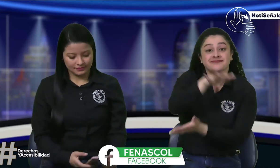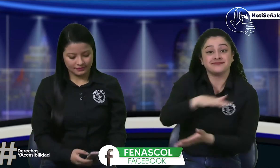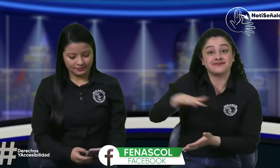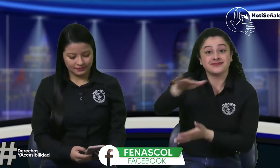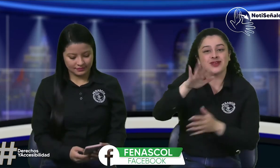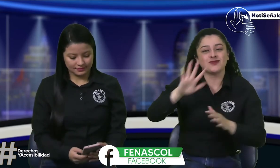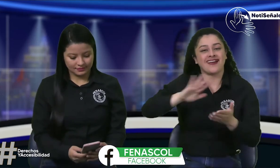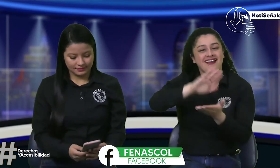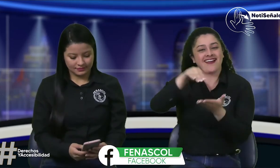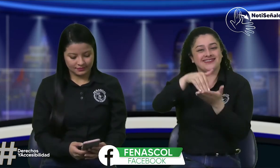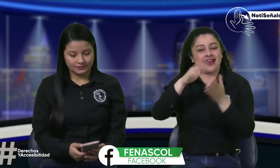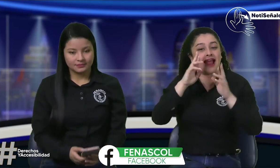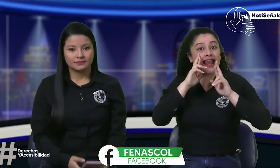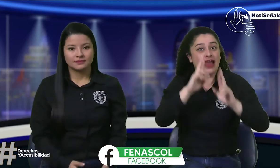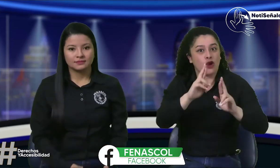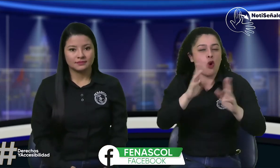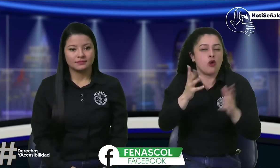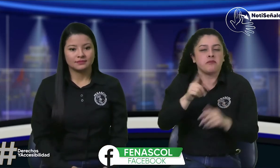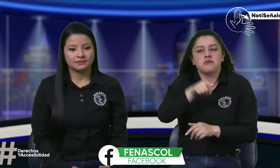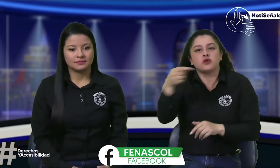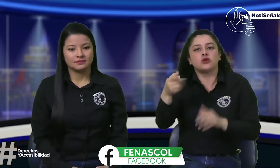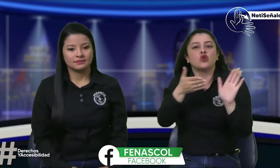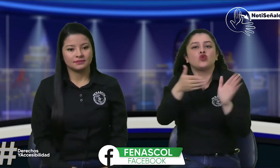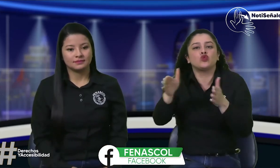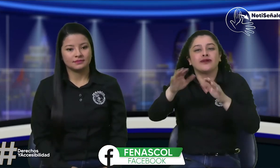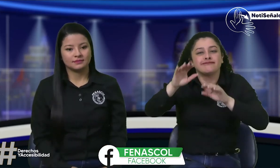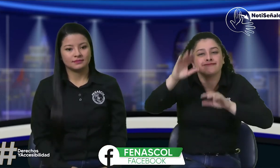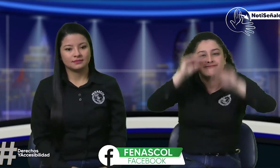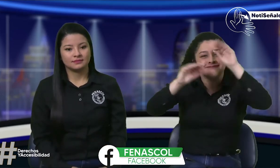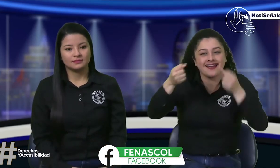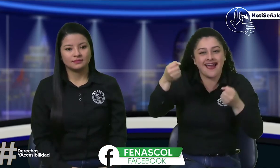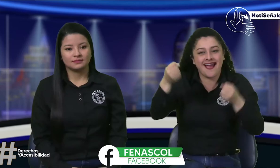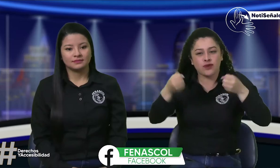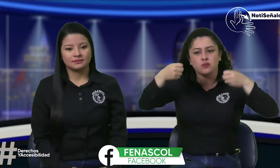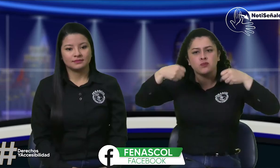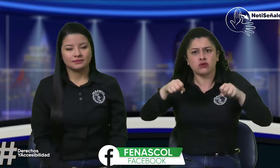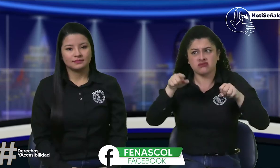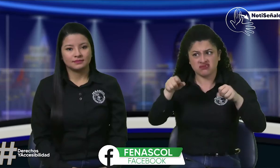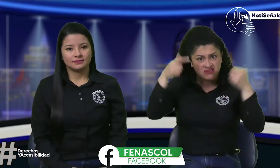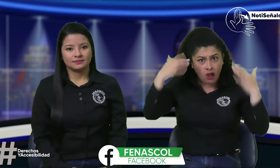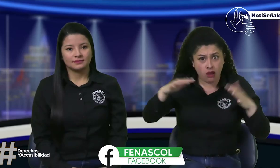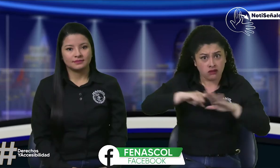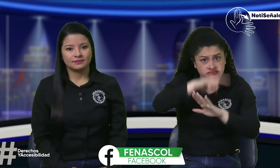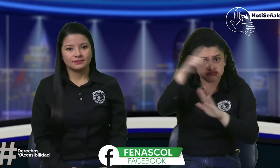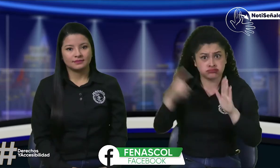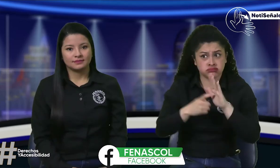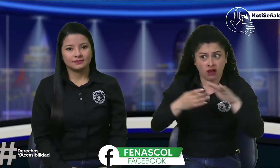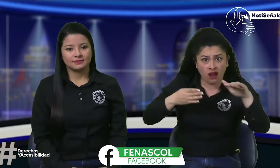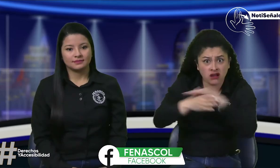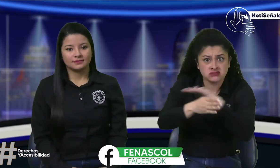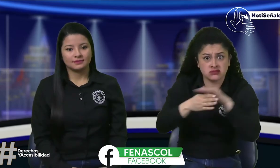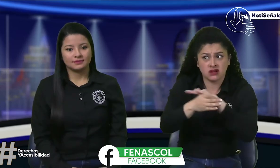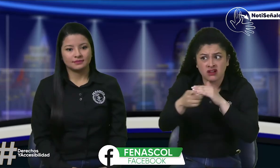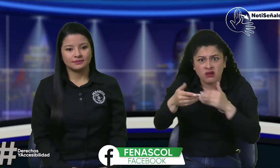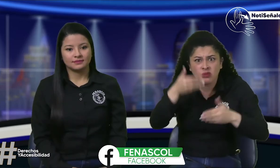si van a los espacios a los centros de reconocimiento o a las escuelas de conducción ellos ya